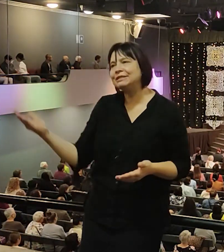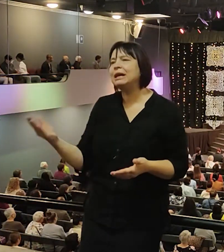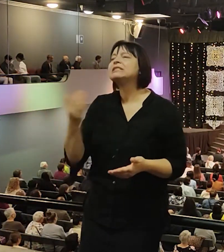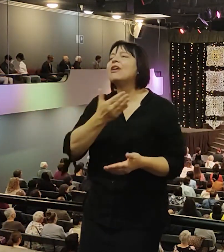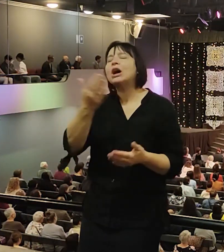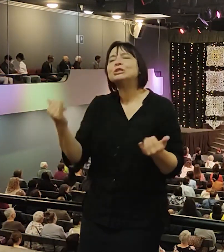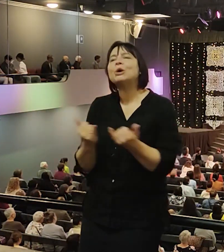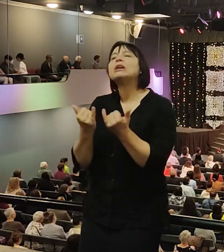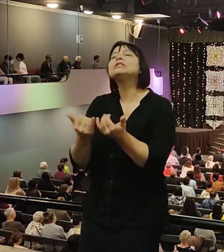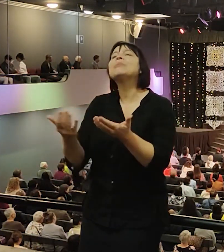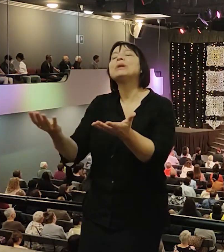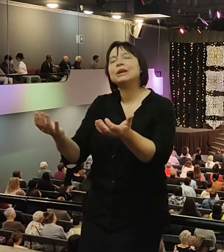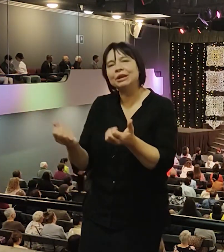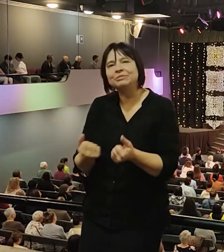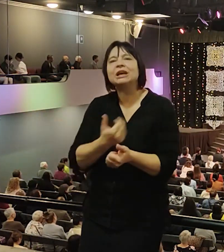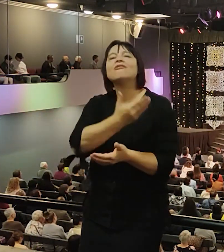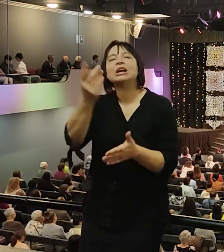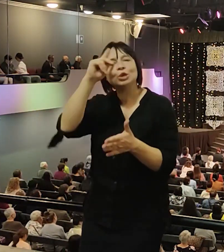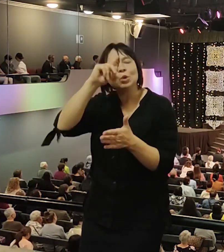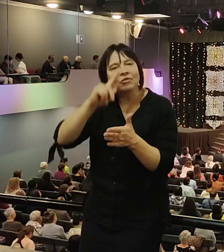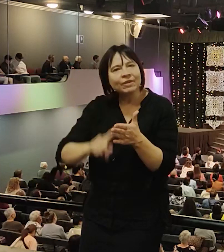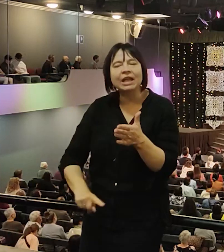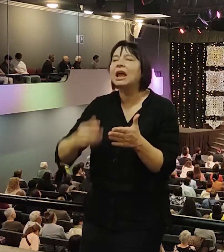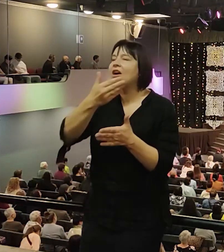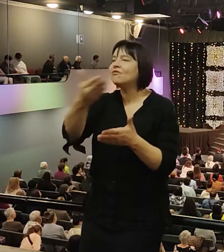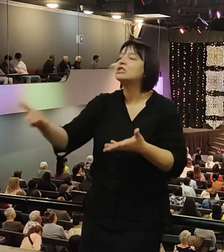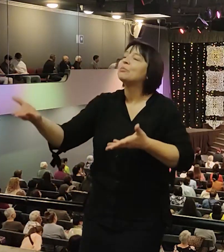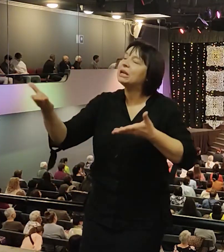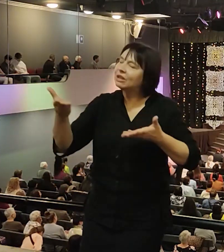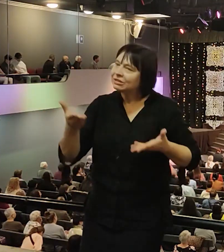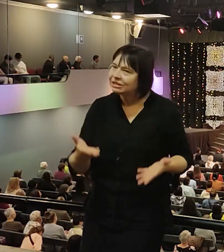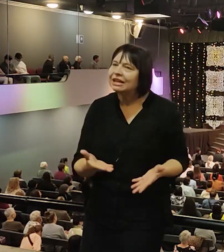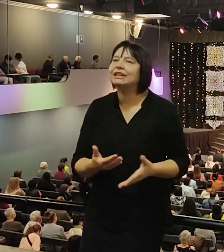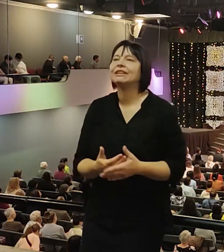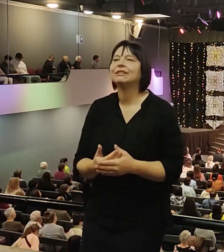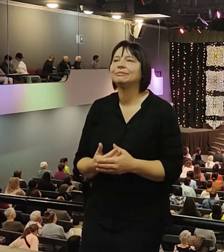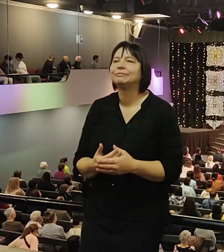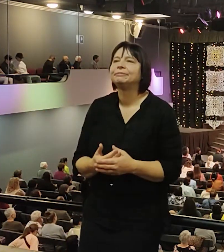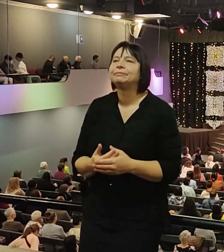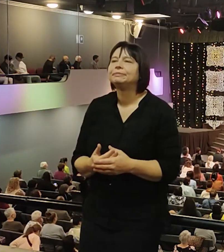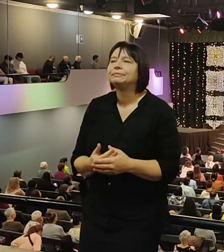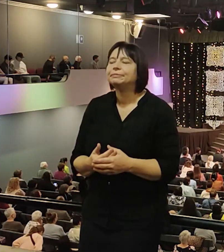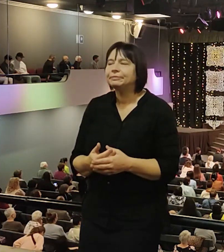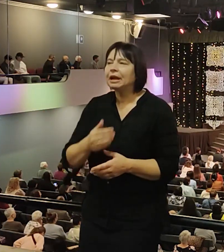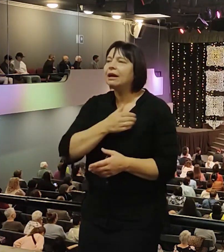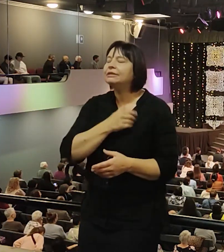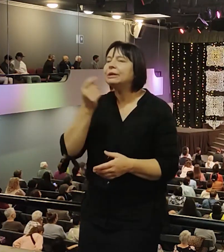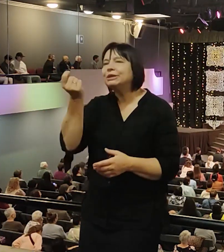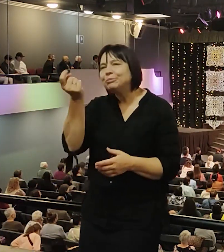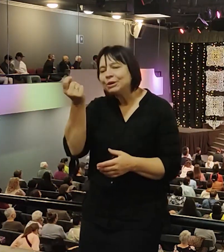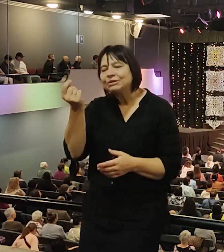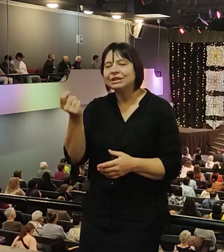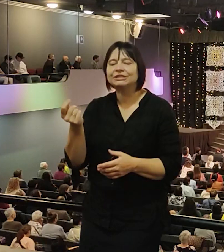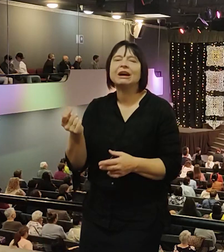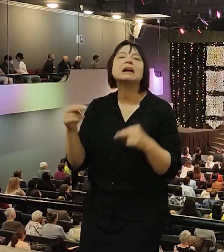гостеприимство, за ваше доверие, за ваше приглашение. И хотела немножечко